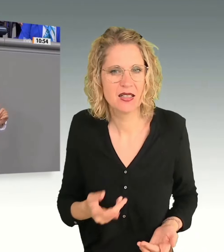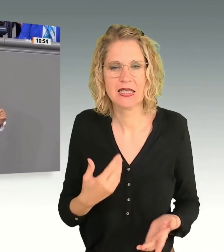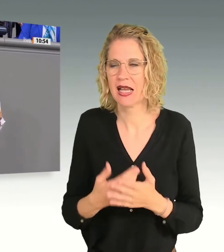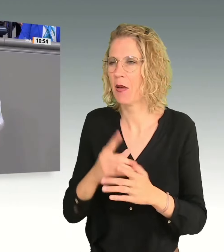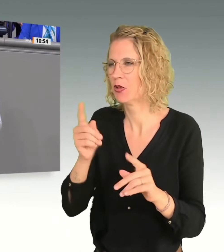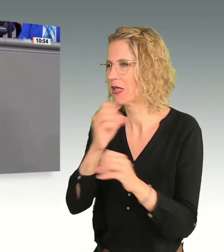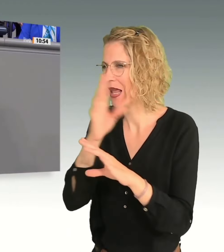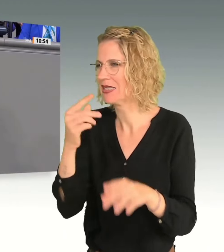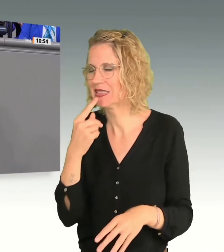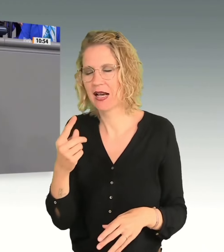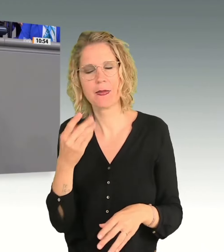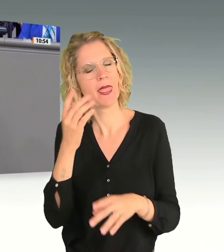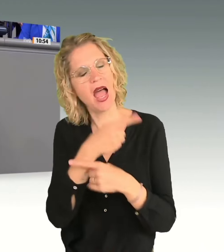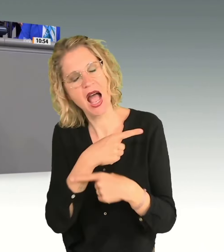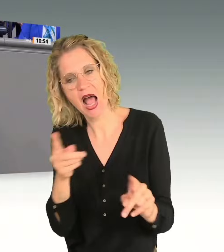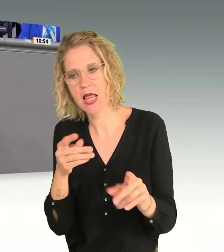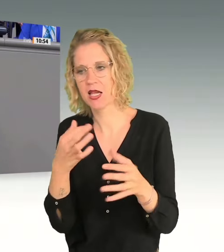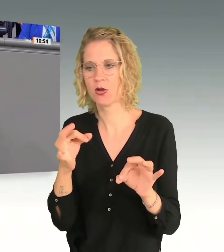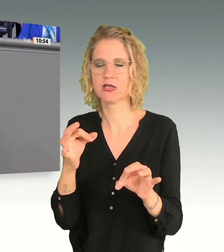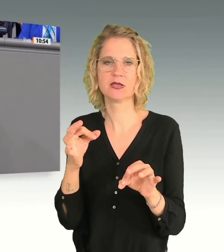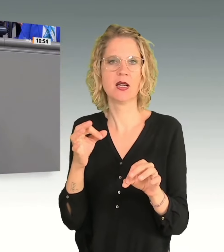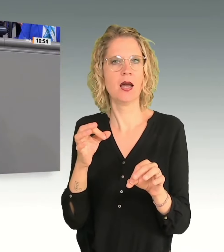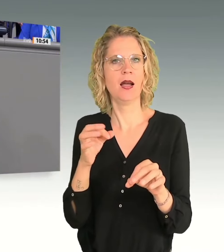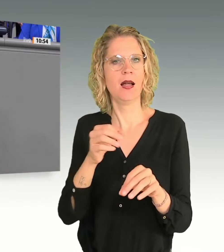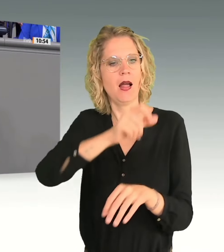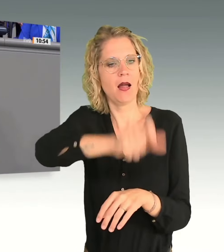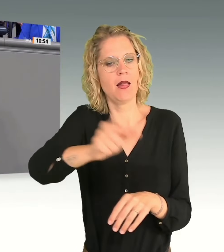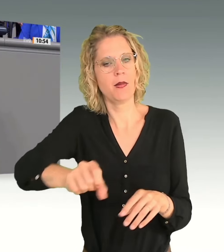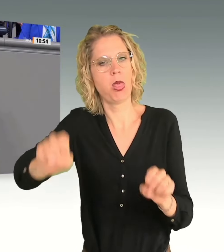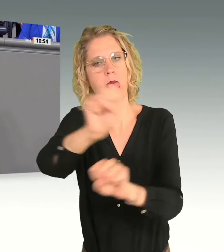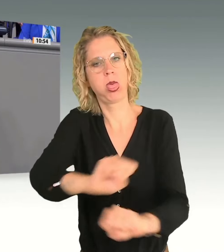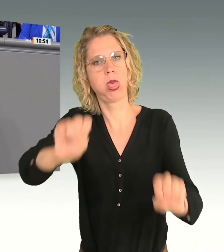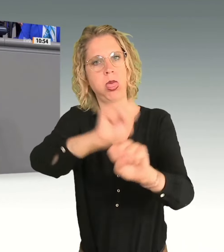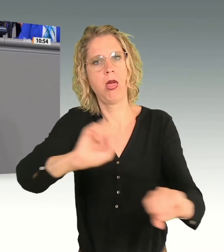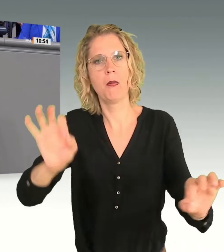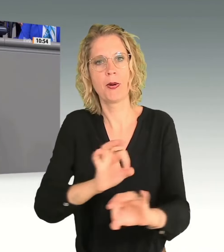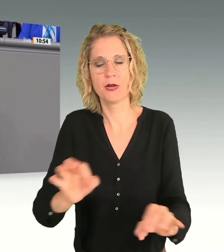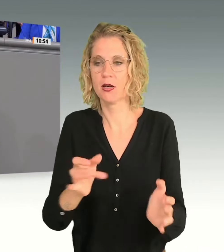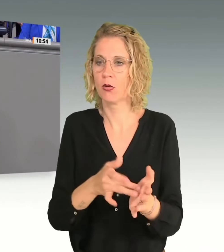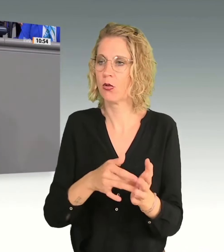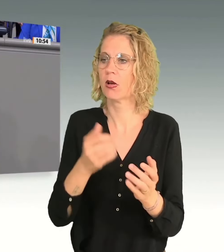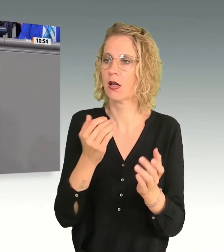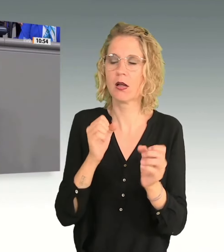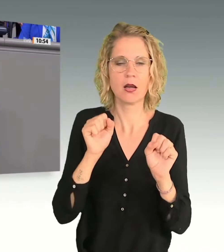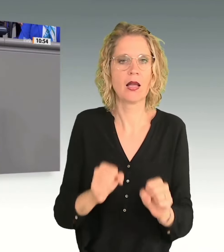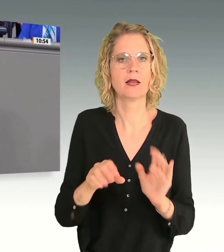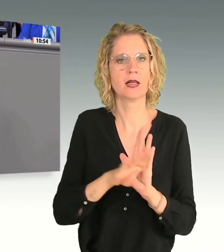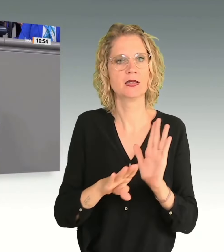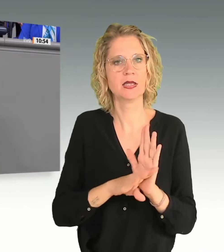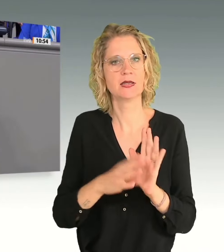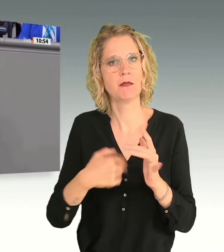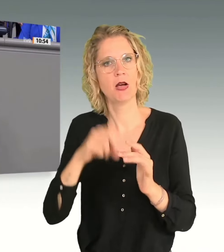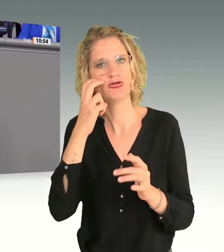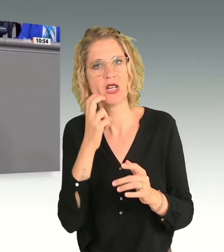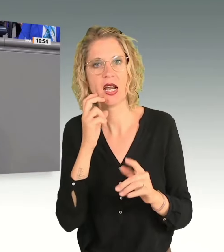vormachen, was wir angeblich mit unseren Gesetzen erreichen, was wir dann nicht schaffen. Da, finde ich, schulden wir den Menschen